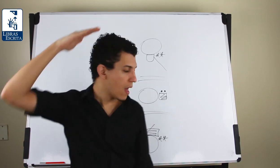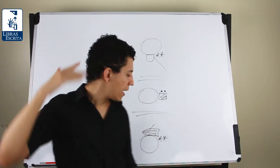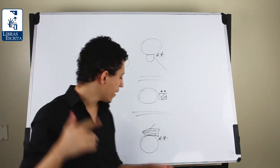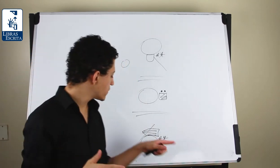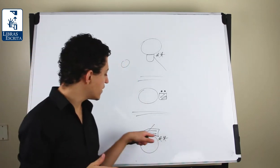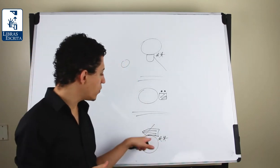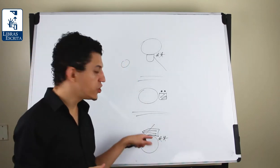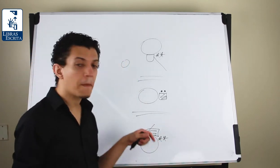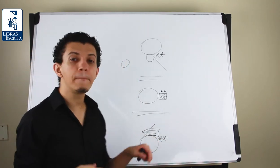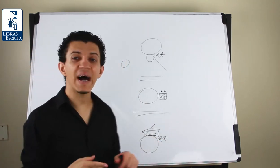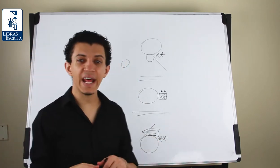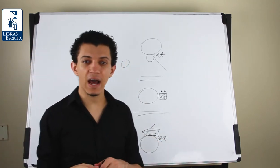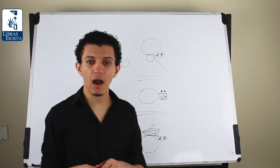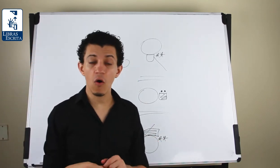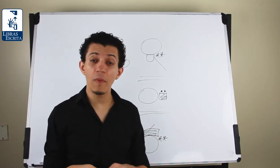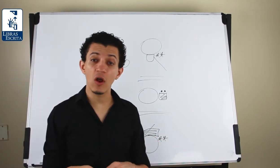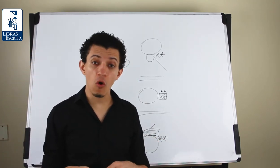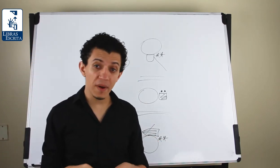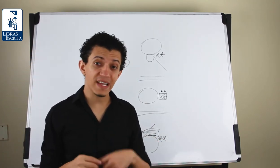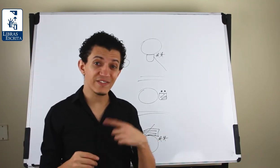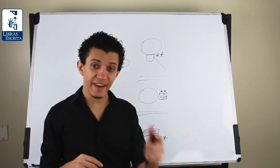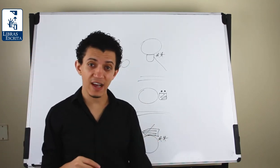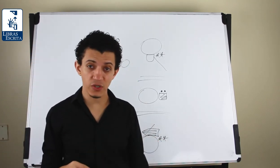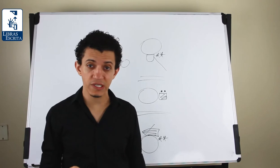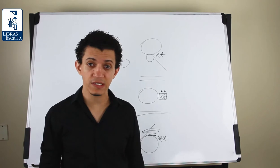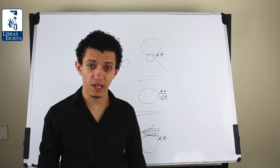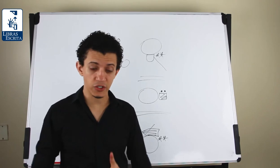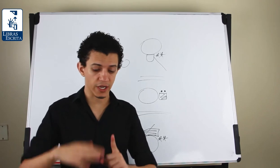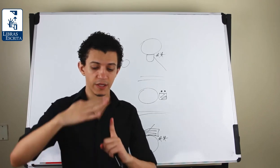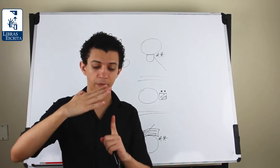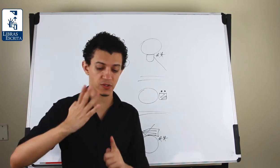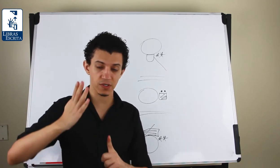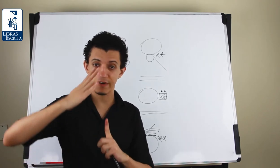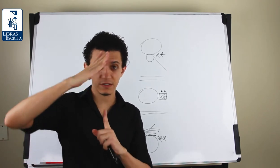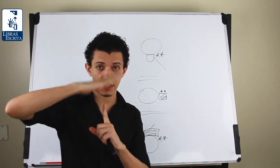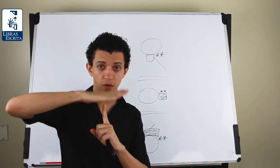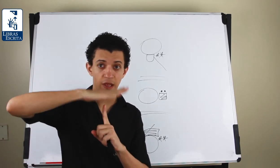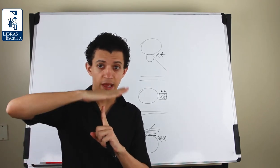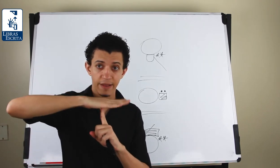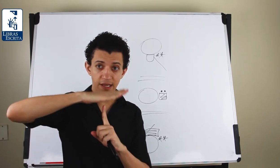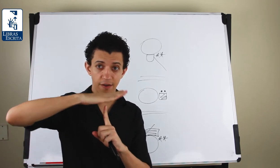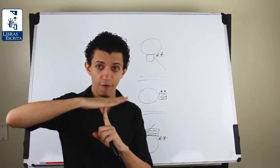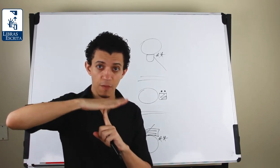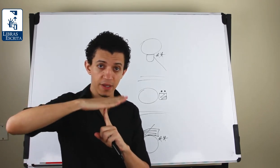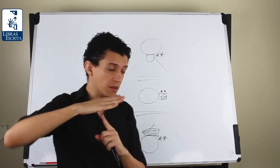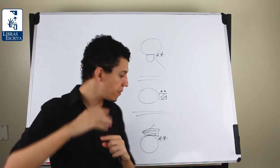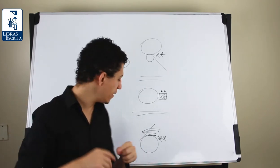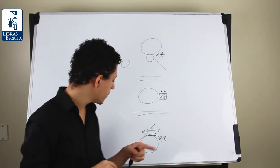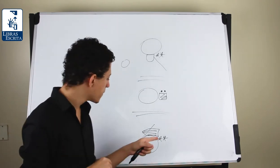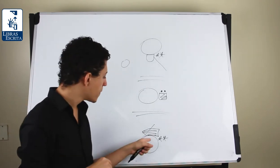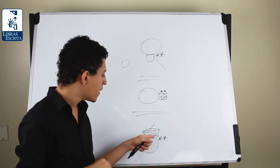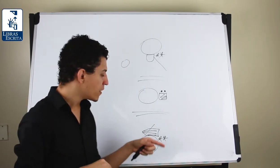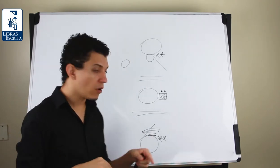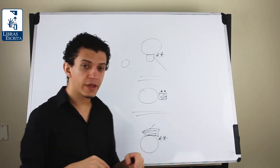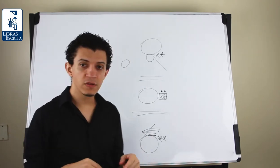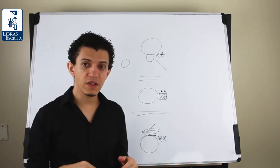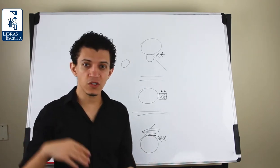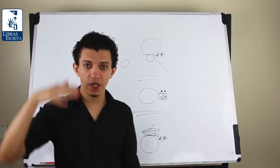Aqui é o sinal de Paraná, ou melhor, uma das variações desse sinal, já que tem pessoas que fazem o sinal dessa forma aqui também. Então, aqui o sinal de